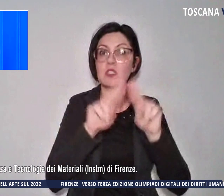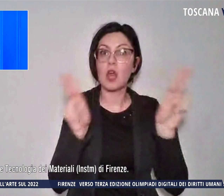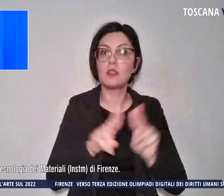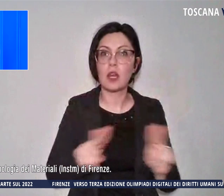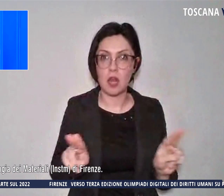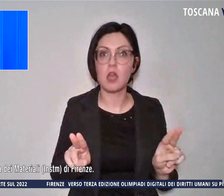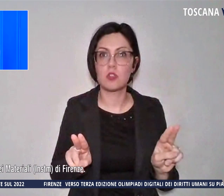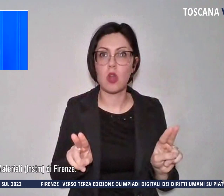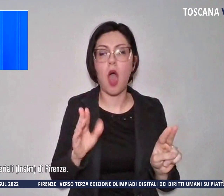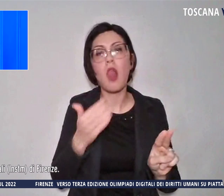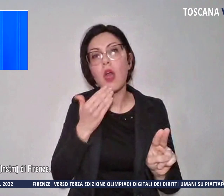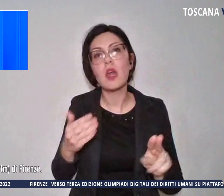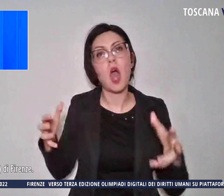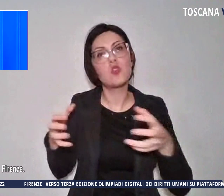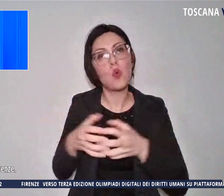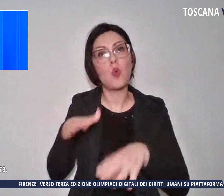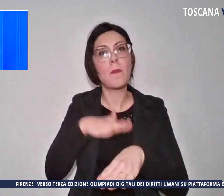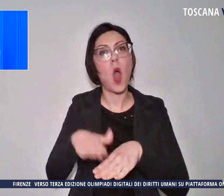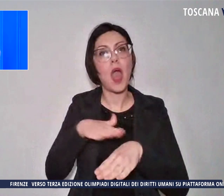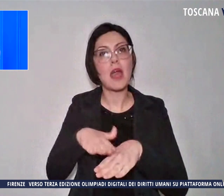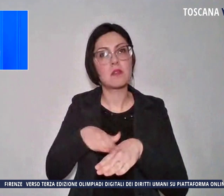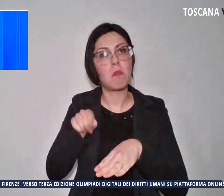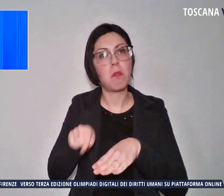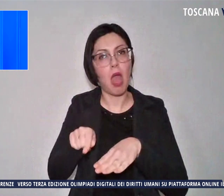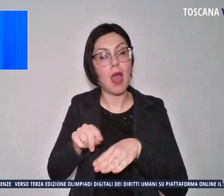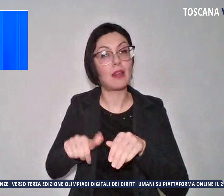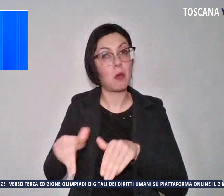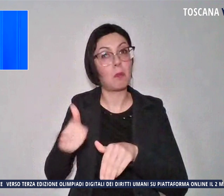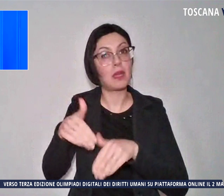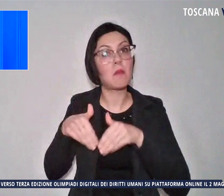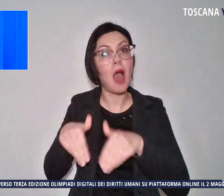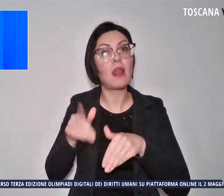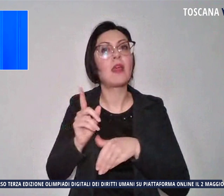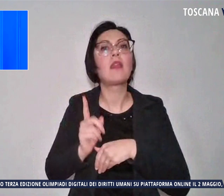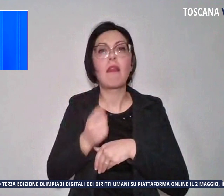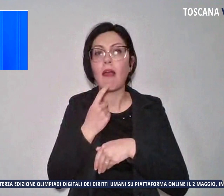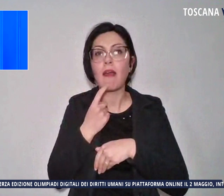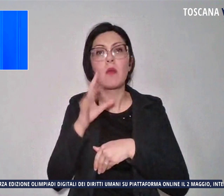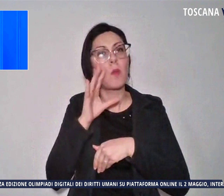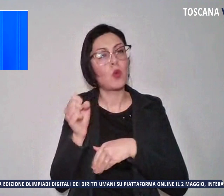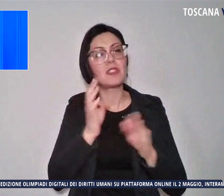gruppo di esperti che vede in prima linea l'Università di Pisa.